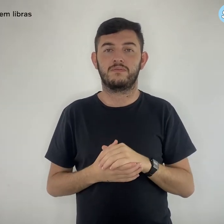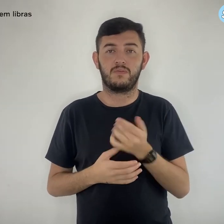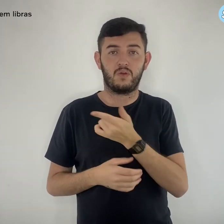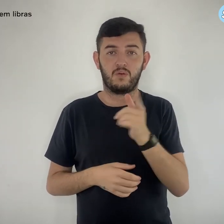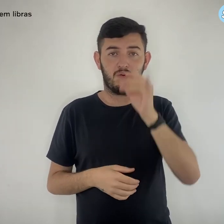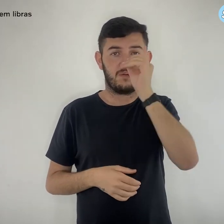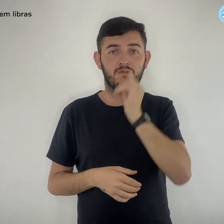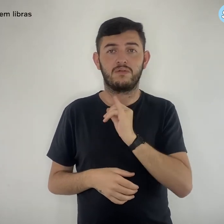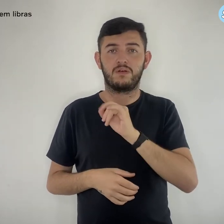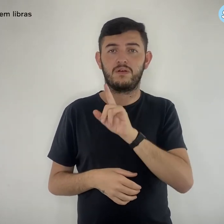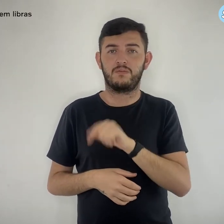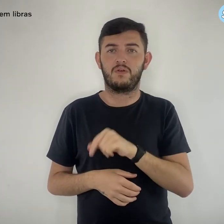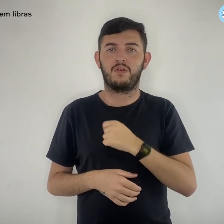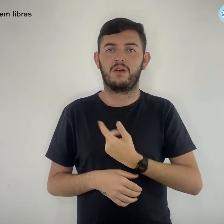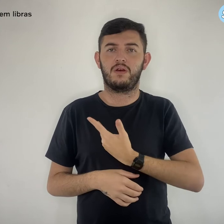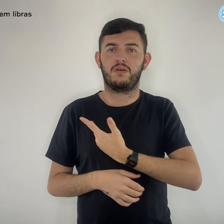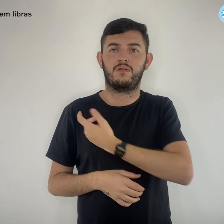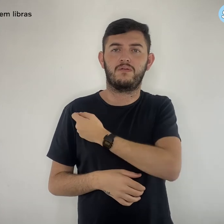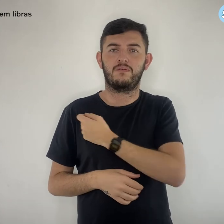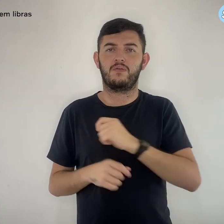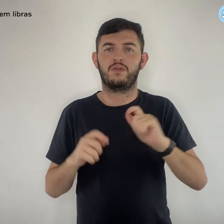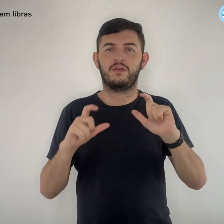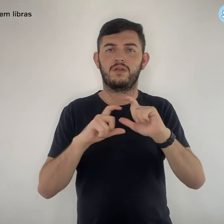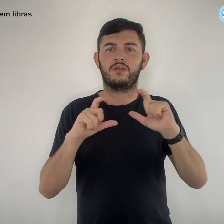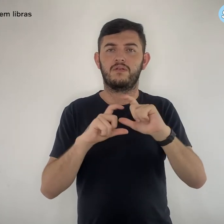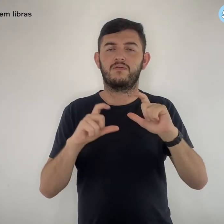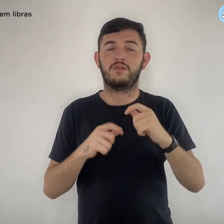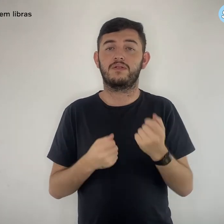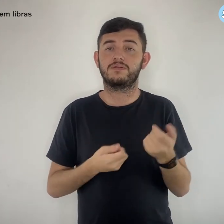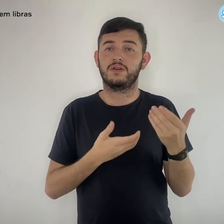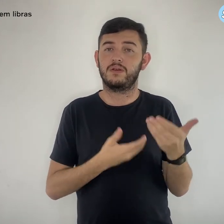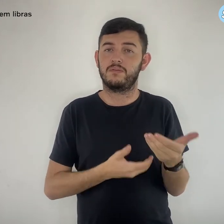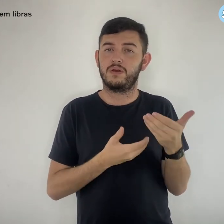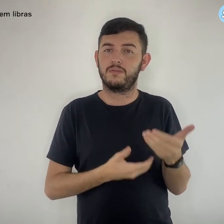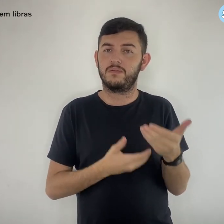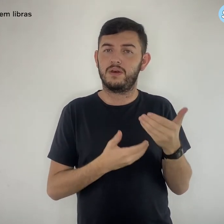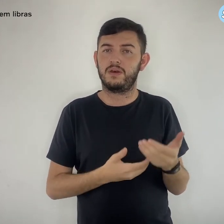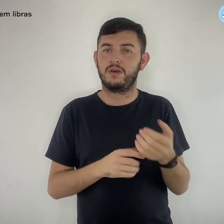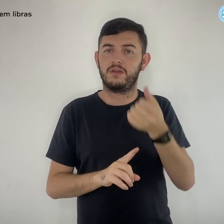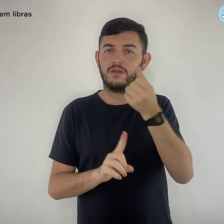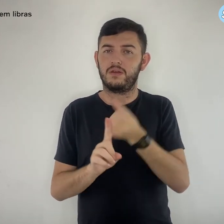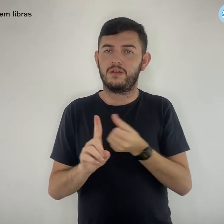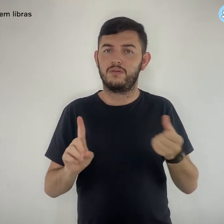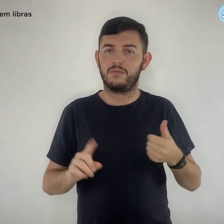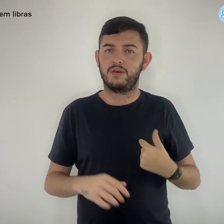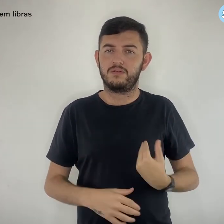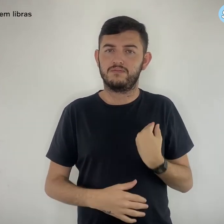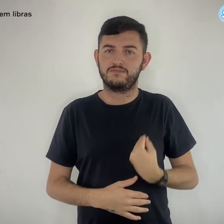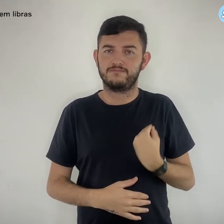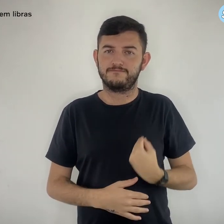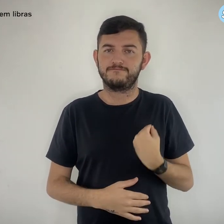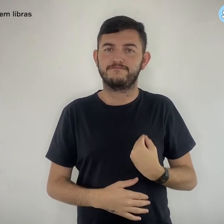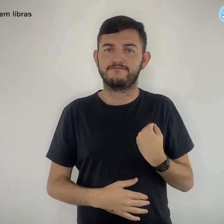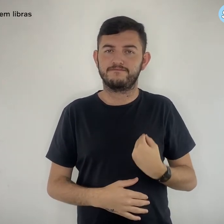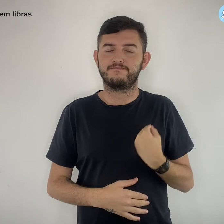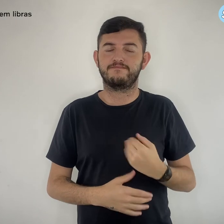Outro exemplo é a utilização do imunizante da Pfizer em bebês de 6 meses.